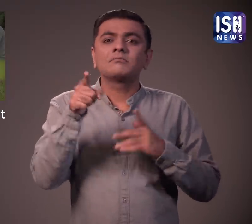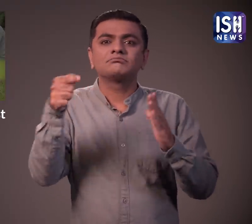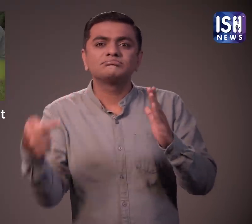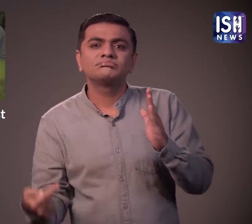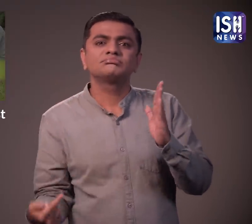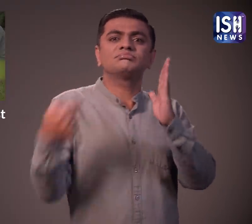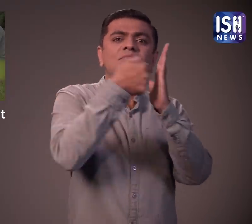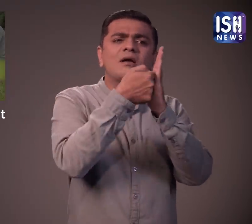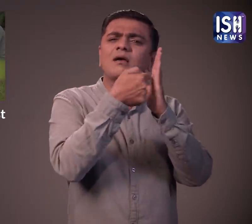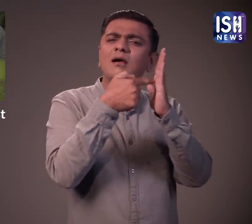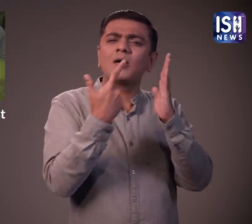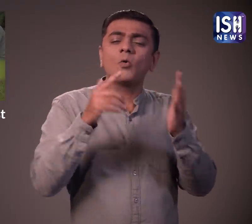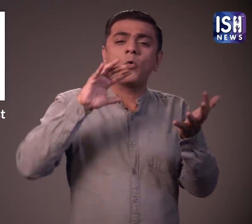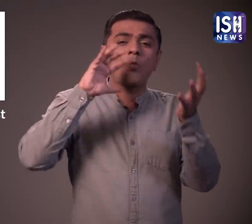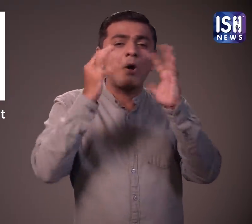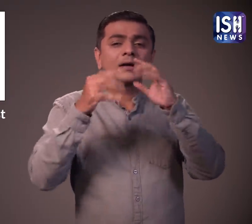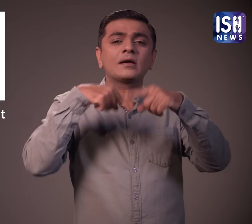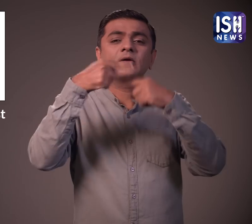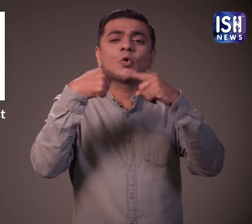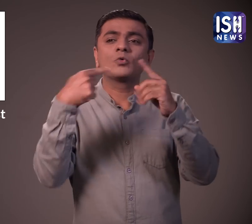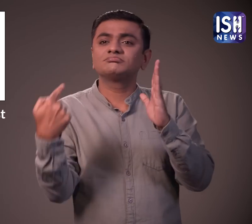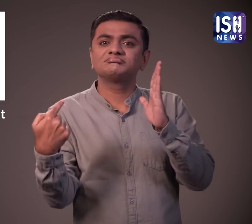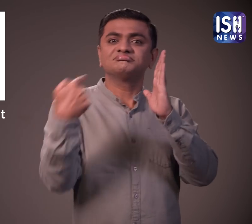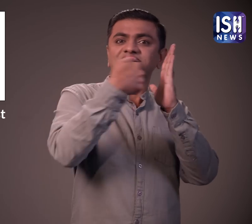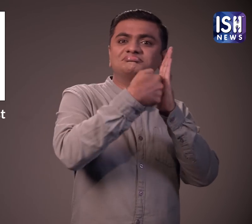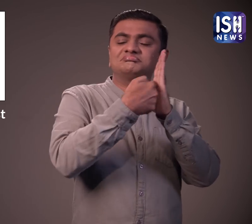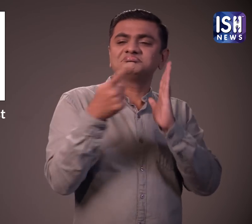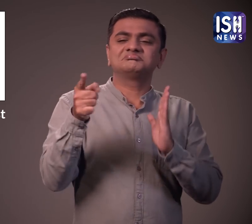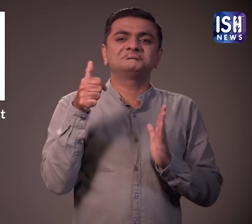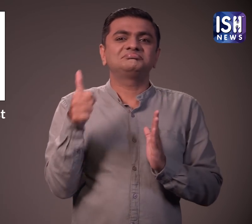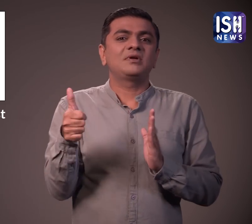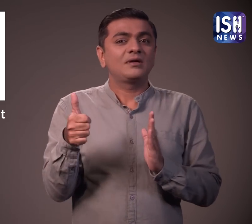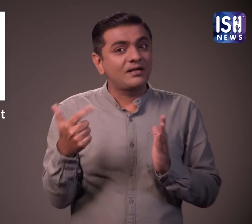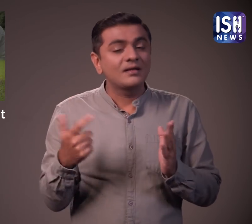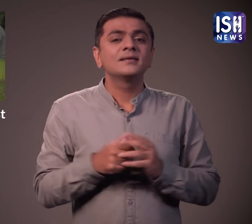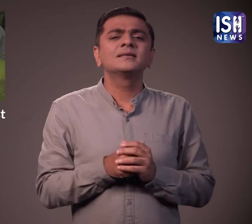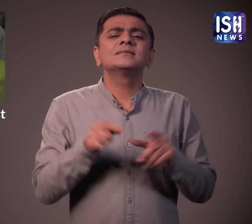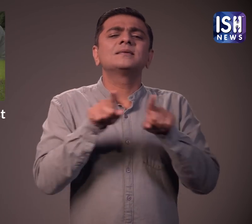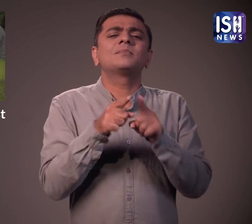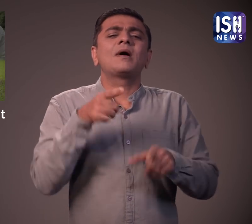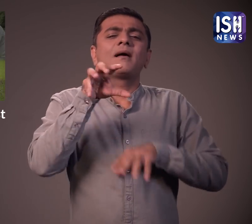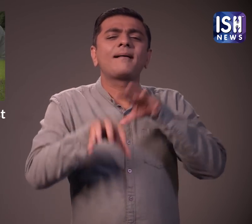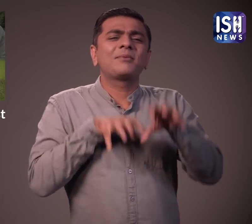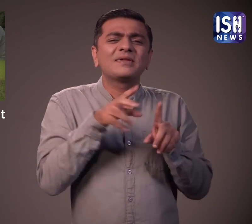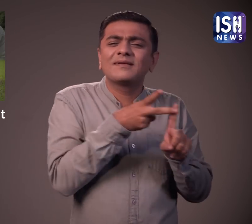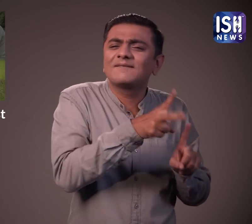वे गिनीज वर्ल्ल रेकॉर्ड में अपना नाम लज खराते हैं इसी तरह और दुतीय